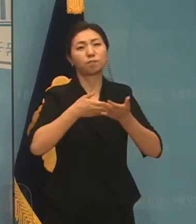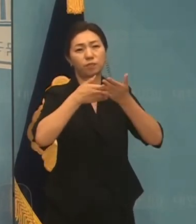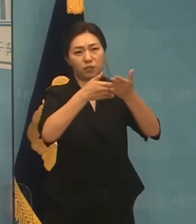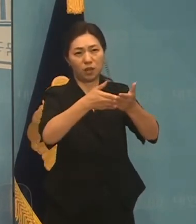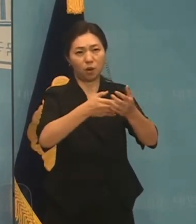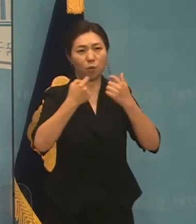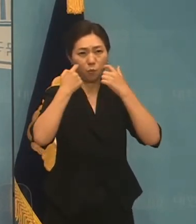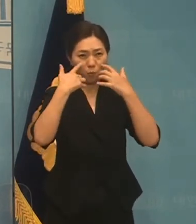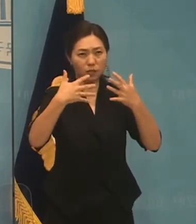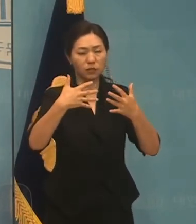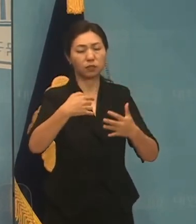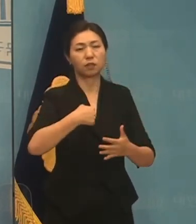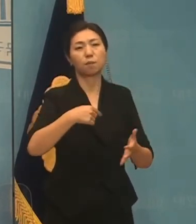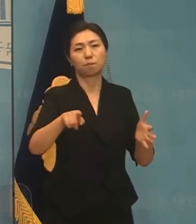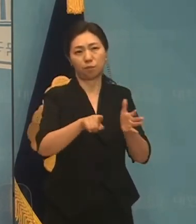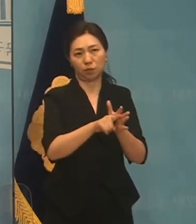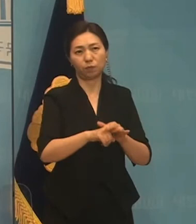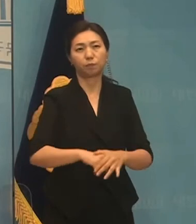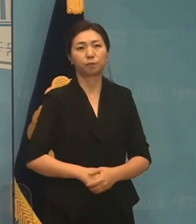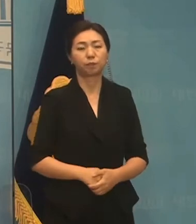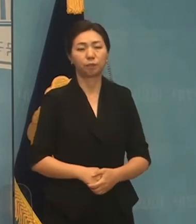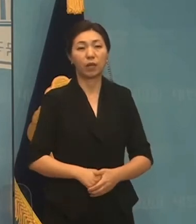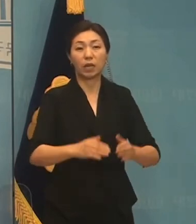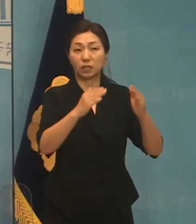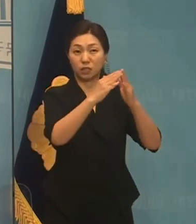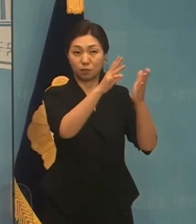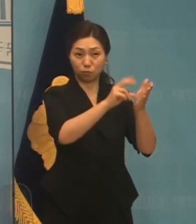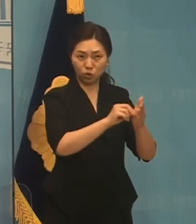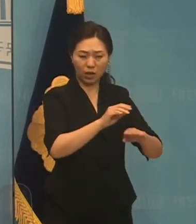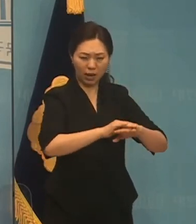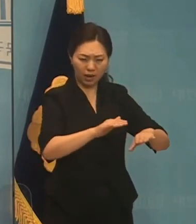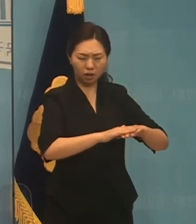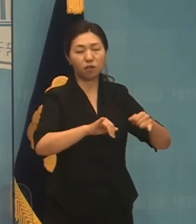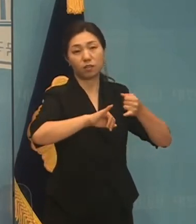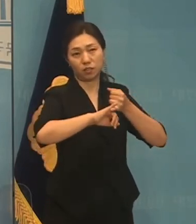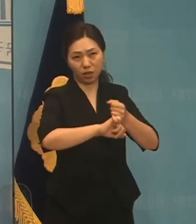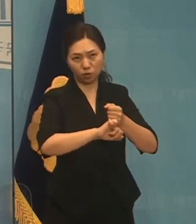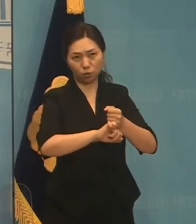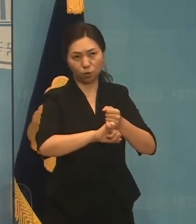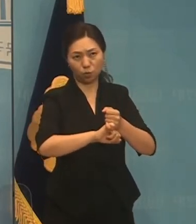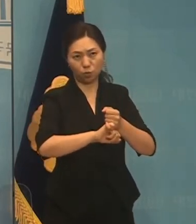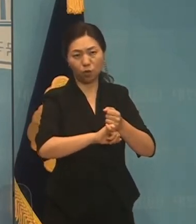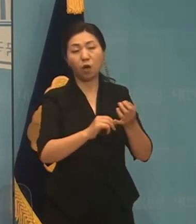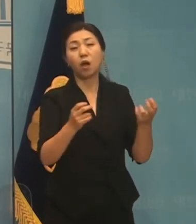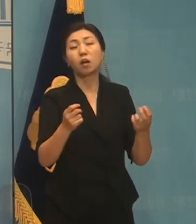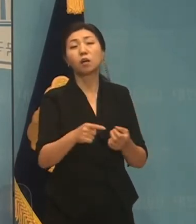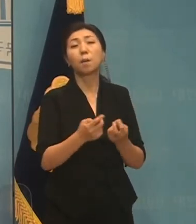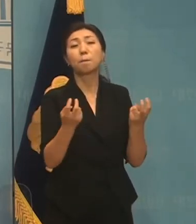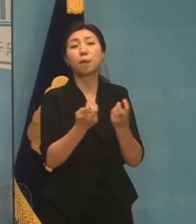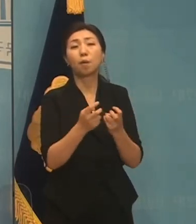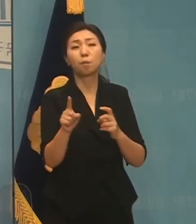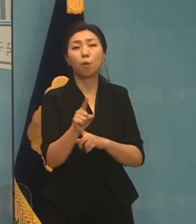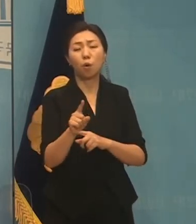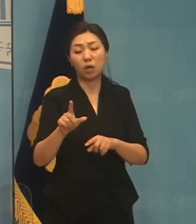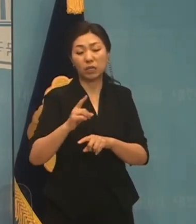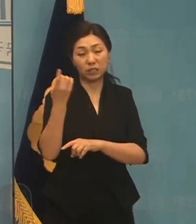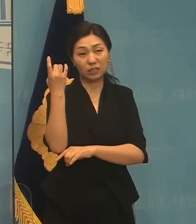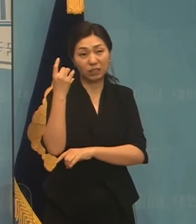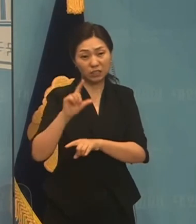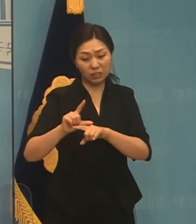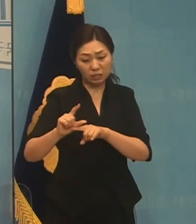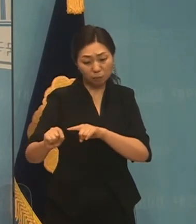그래서 이렇습니다. 주택문제를 해결하겠습니다. 기본적으로 지방의 교육과